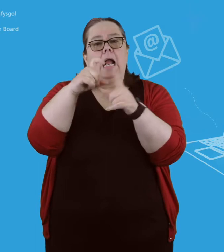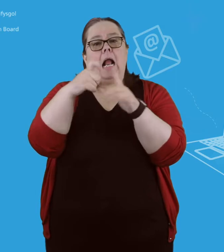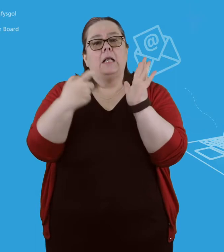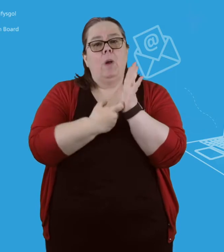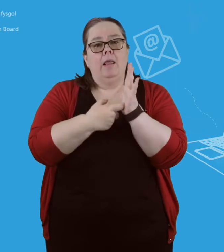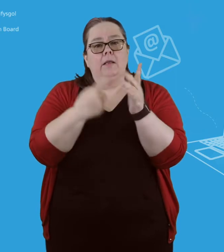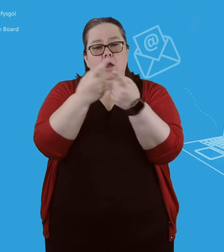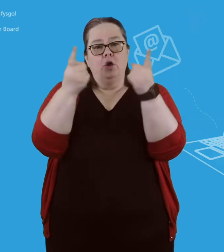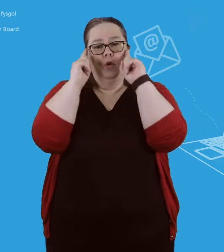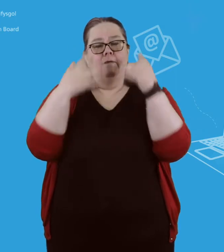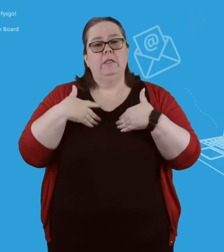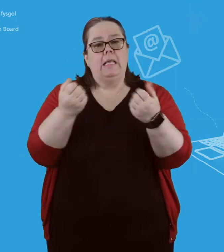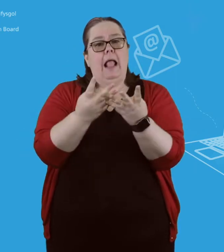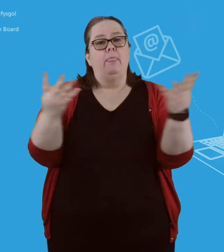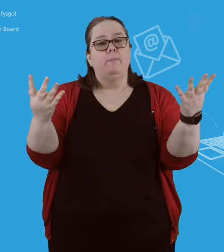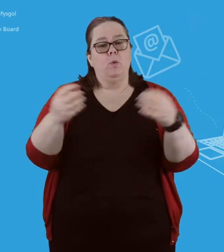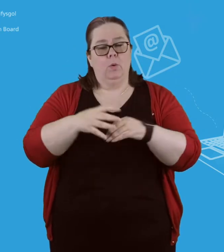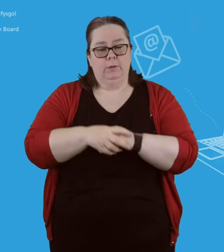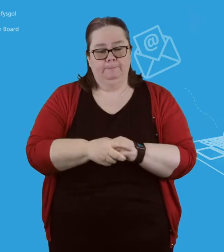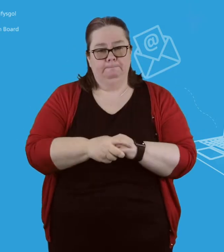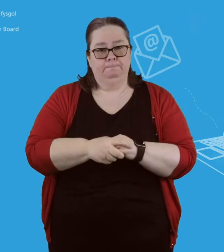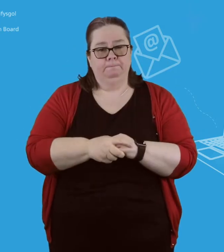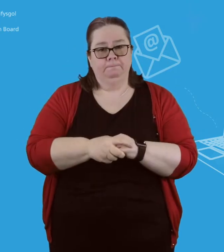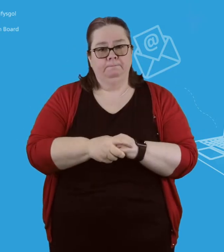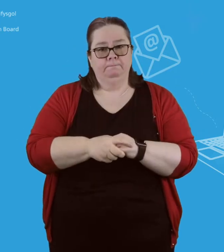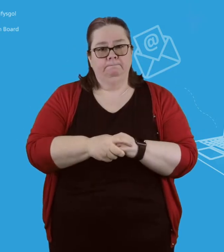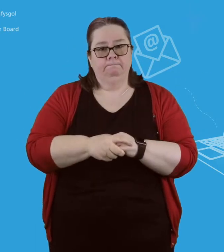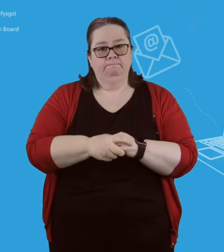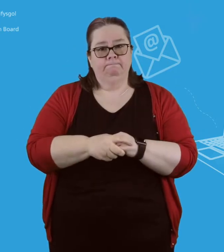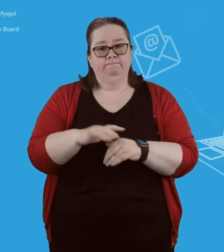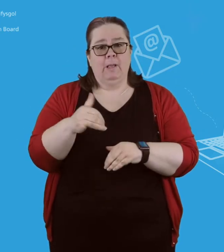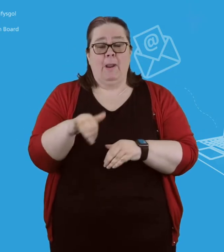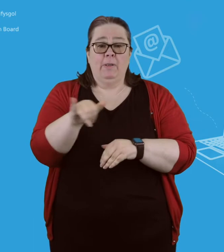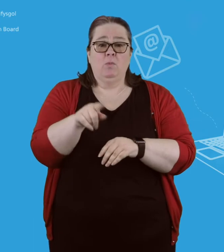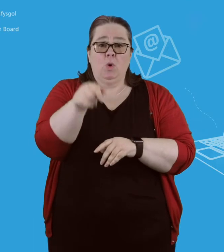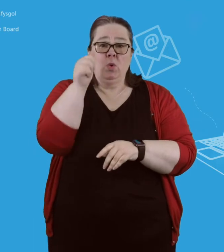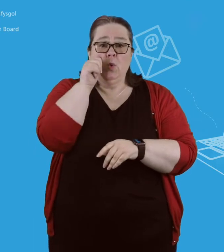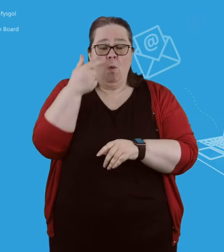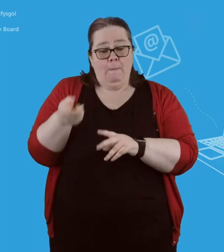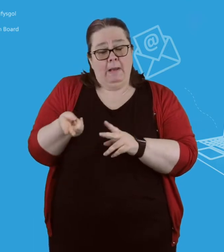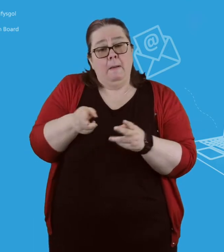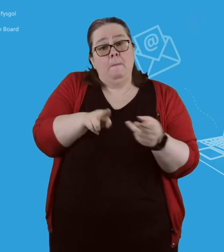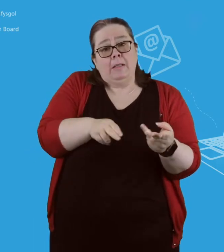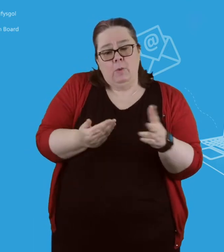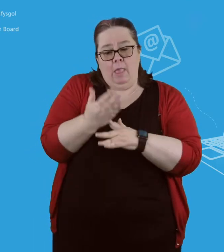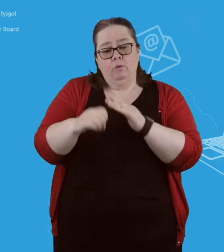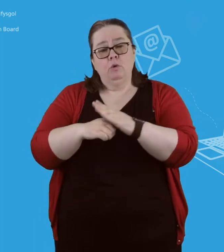chi yn yr ysbyty ac nad ydych yn gallu ymweld â nhw. Er bod amseroedd ymweld wedi